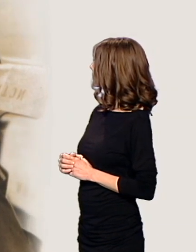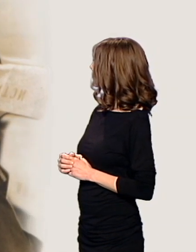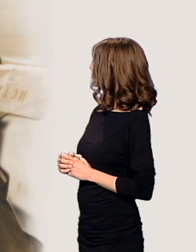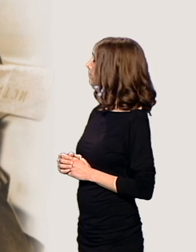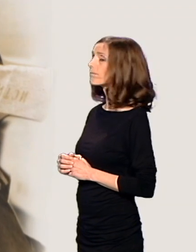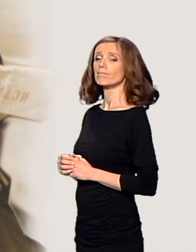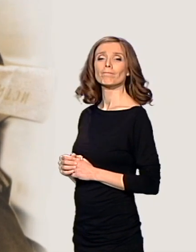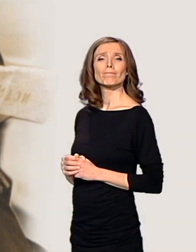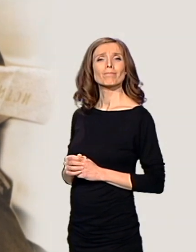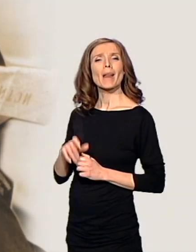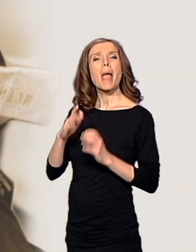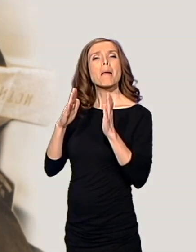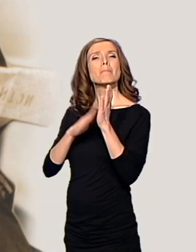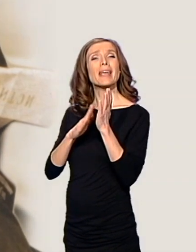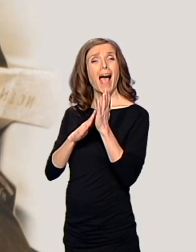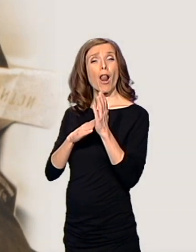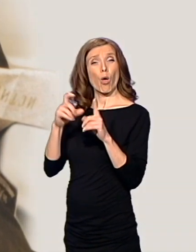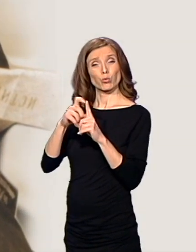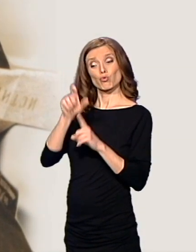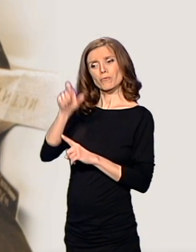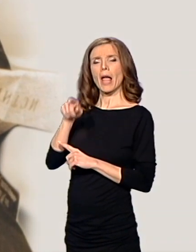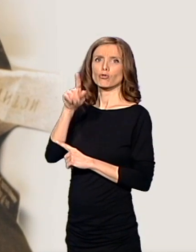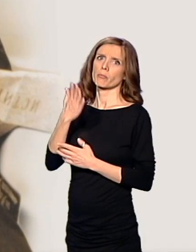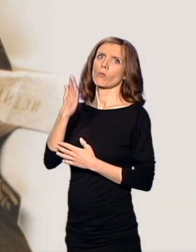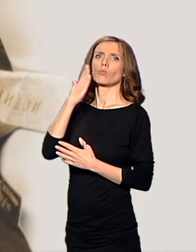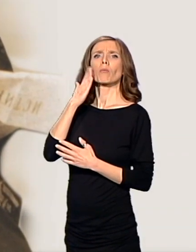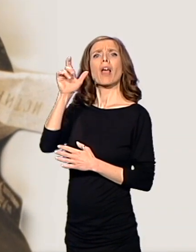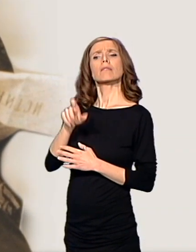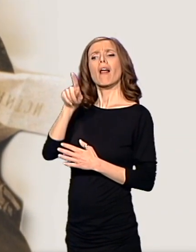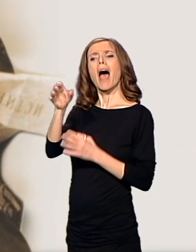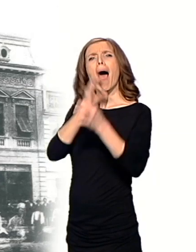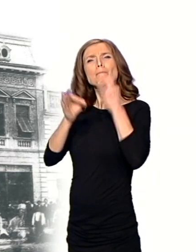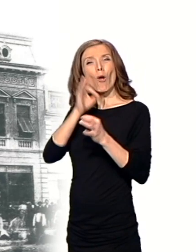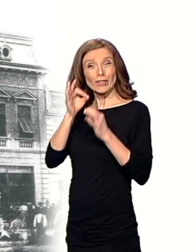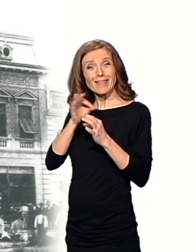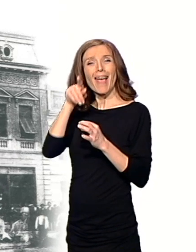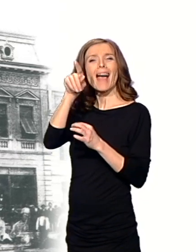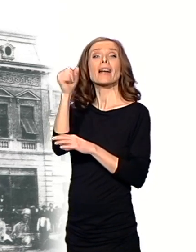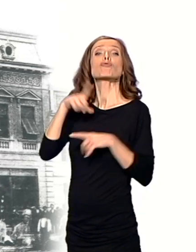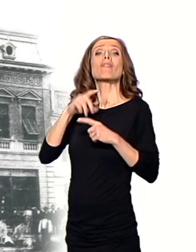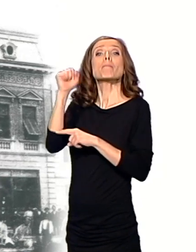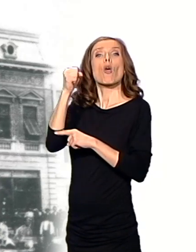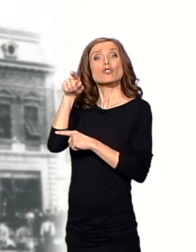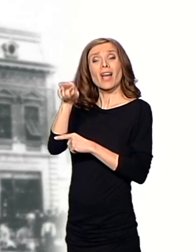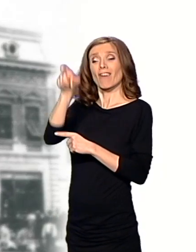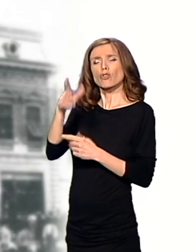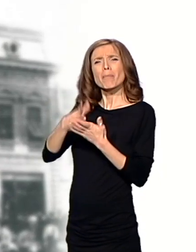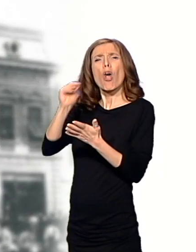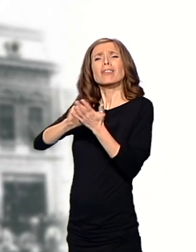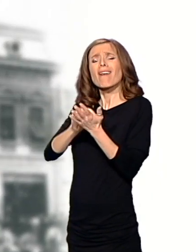Zapisi Mihajla Dušmanića, uglednog požarevačkog apotekara u formi dnevnika, nastali su u periodu od